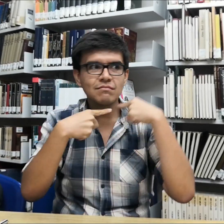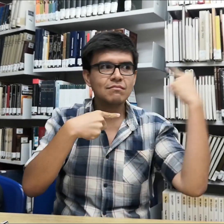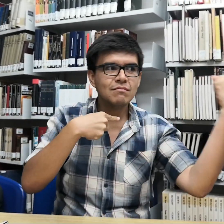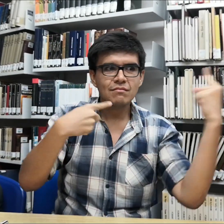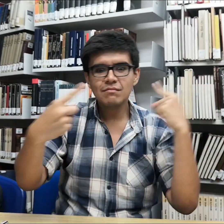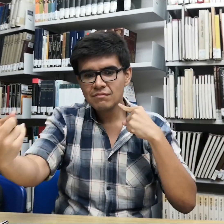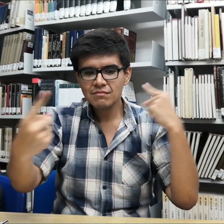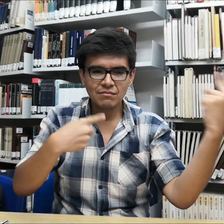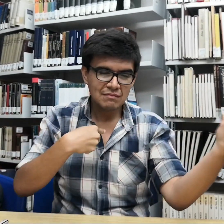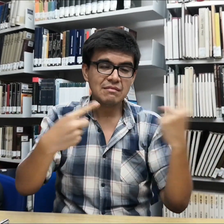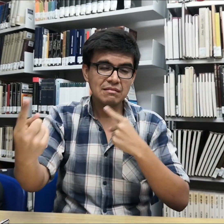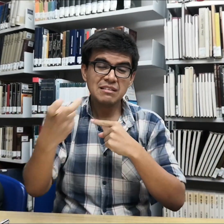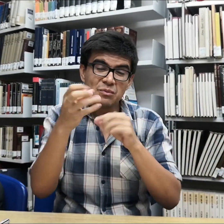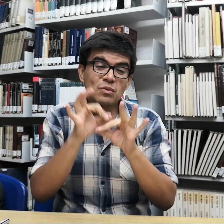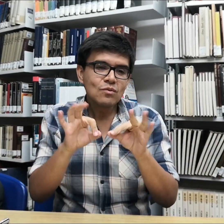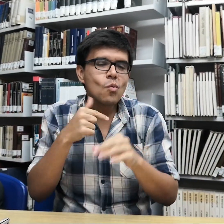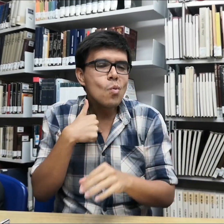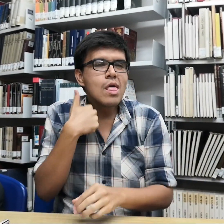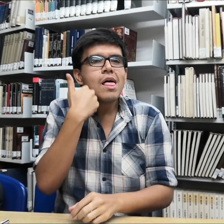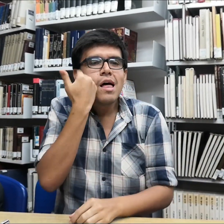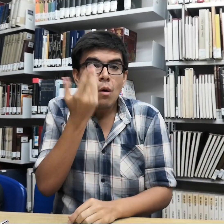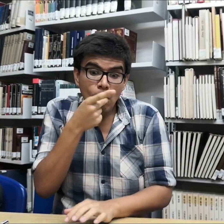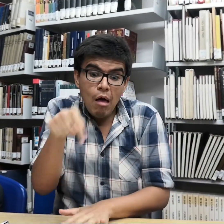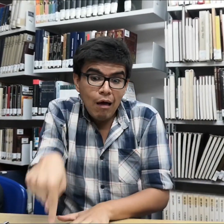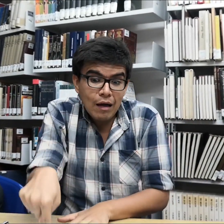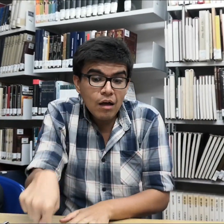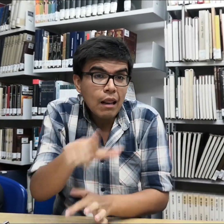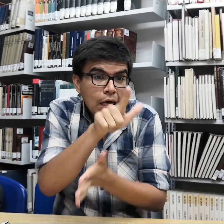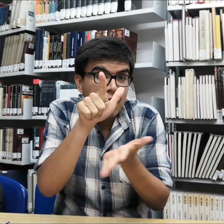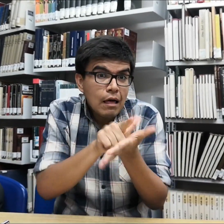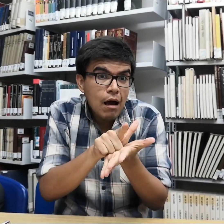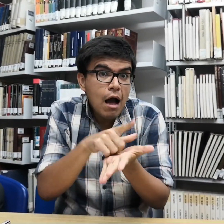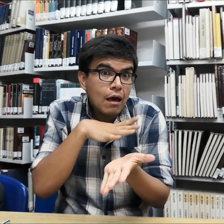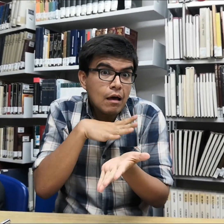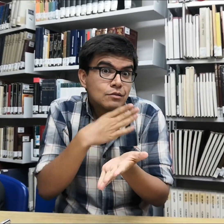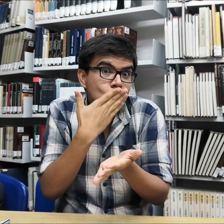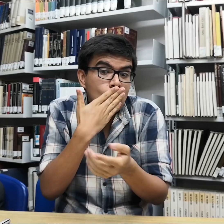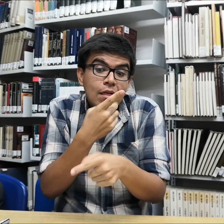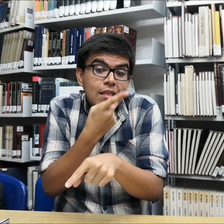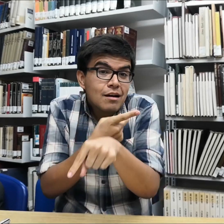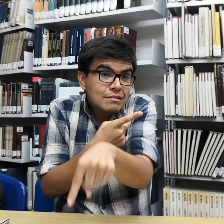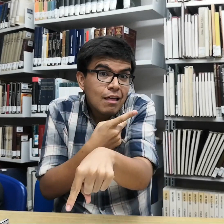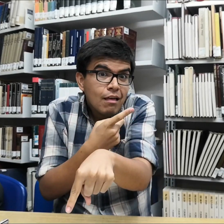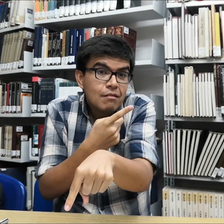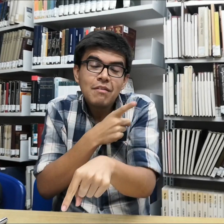escuchar, hacer voz y viceversa. Yo entiendo, yo quiero que esta ley